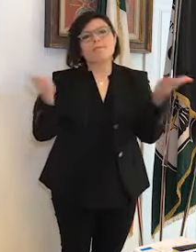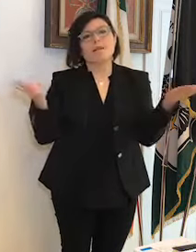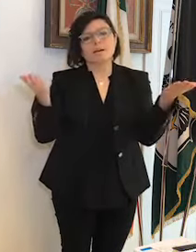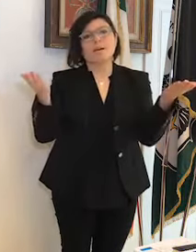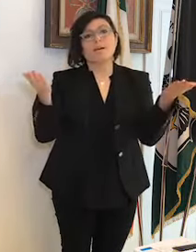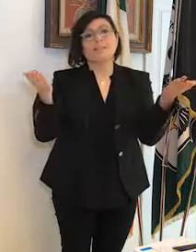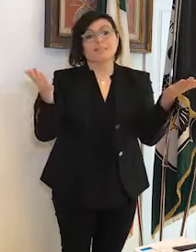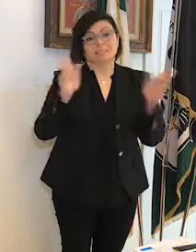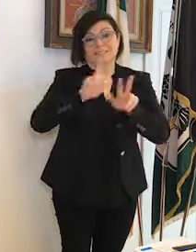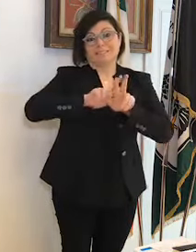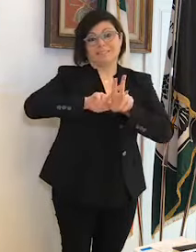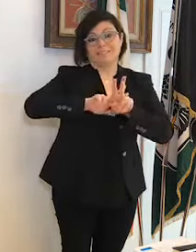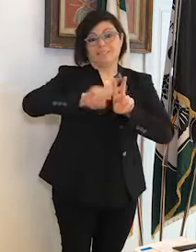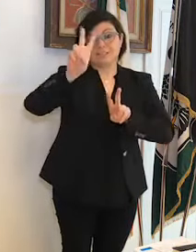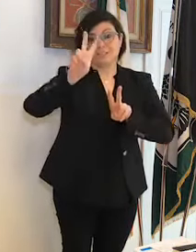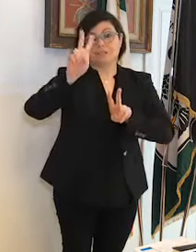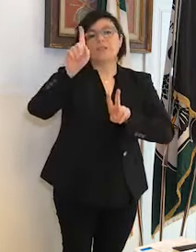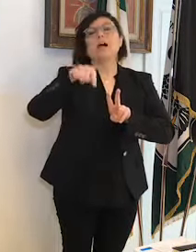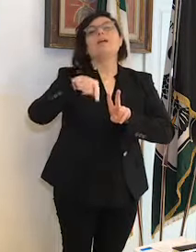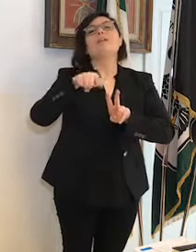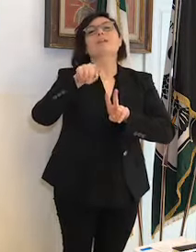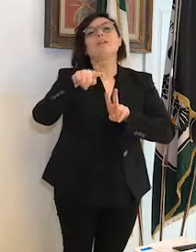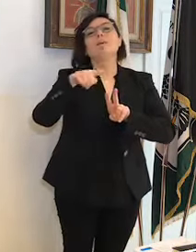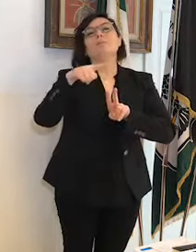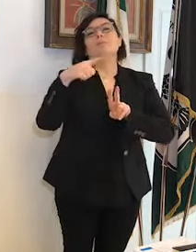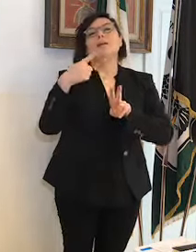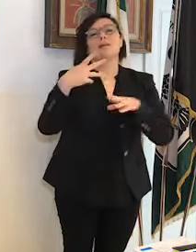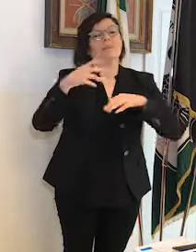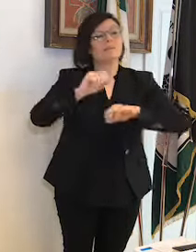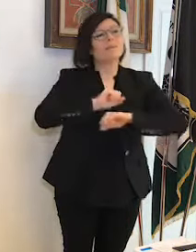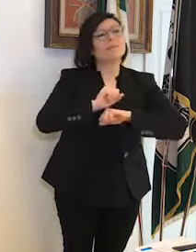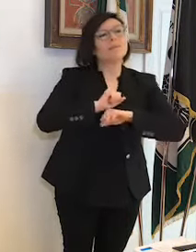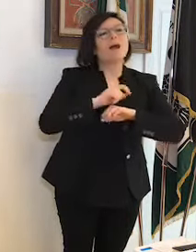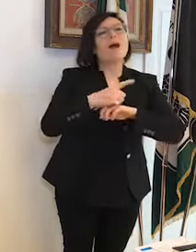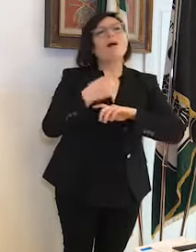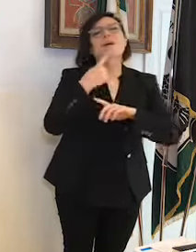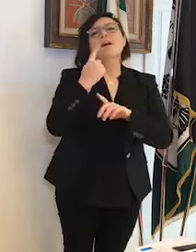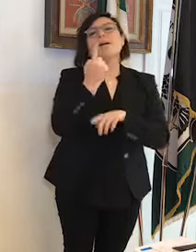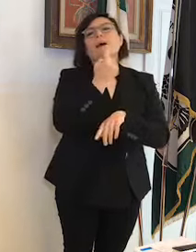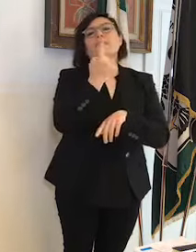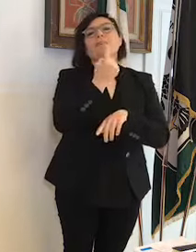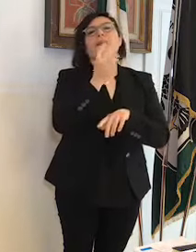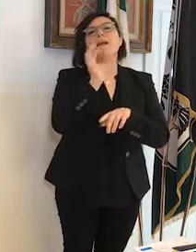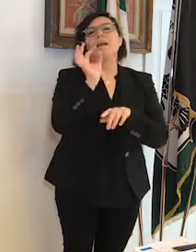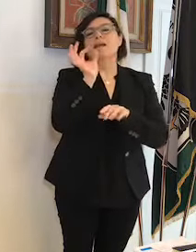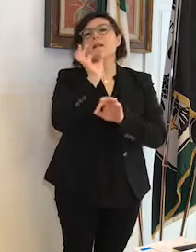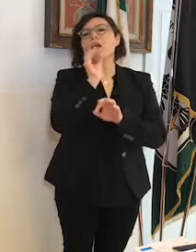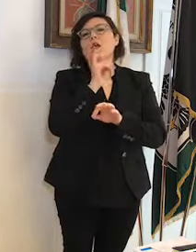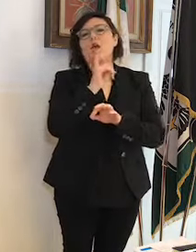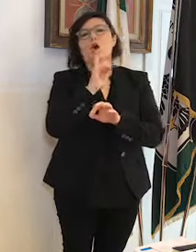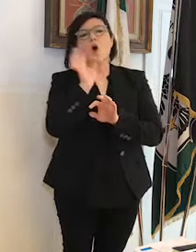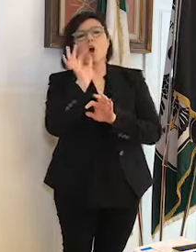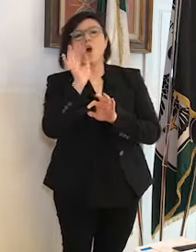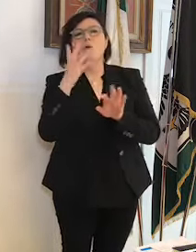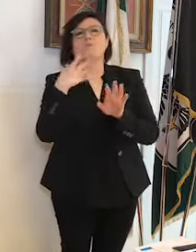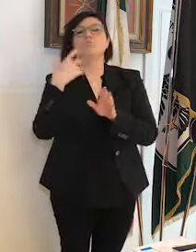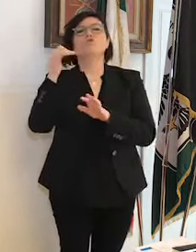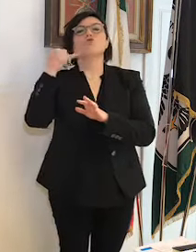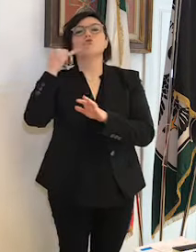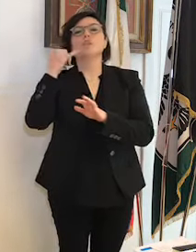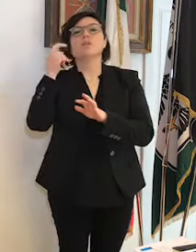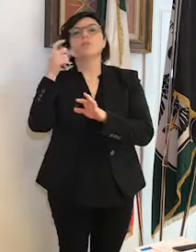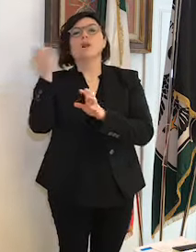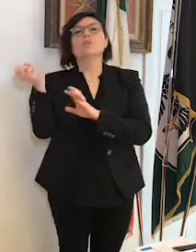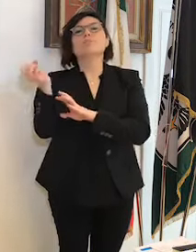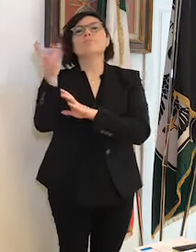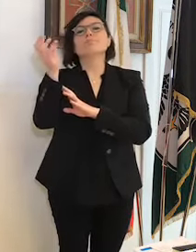finestre proprio i balconi con candele con la luce dei dei cellulari per essere